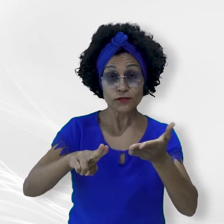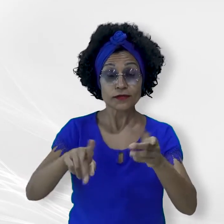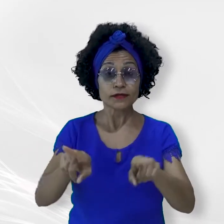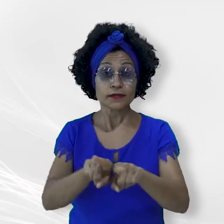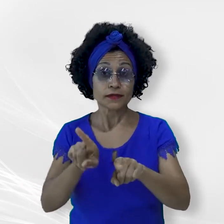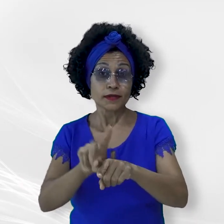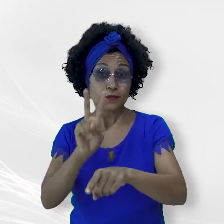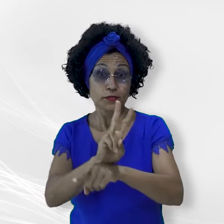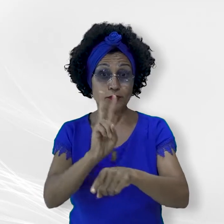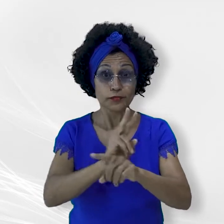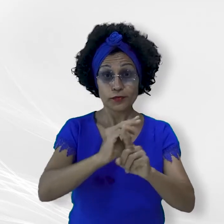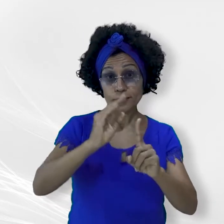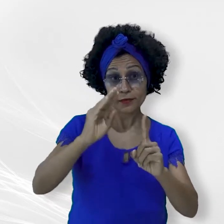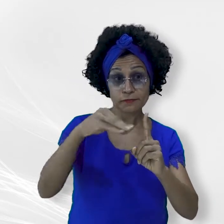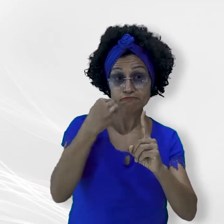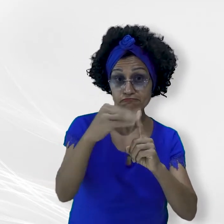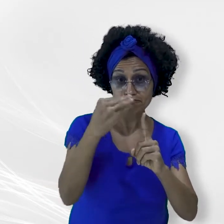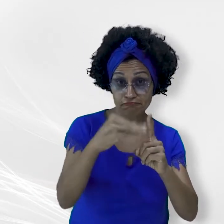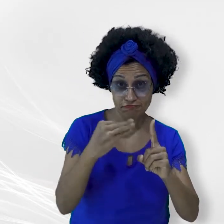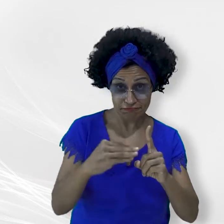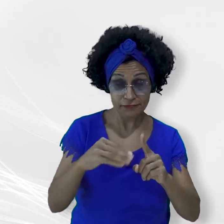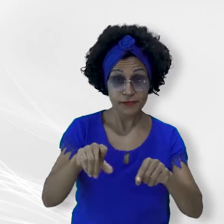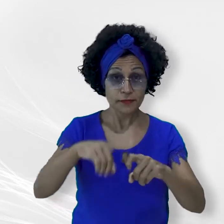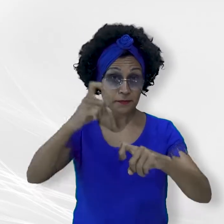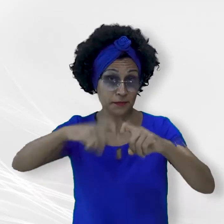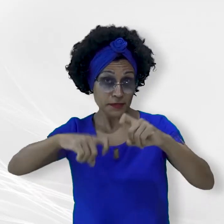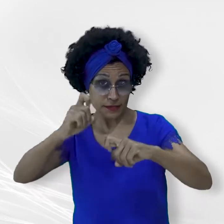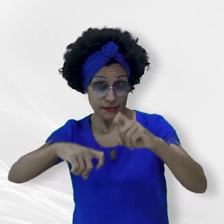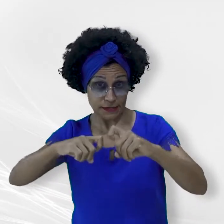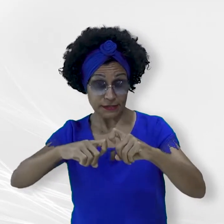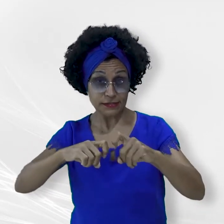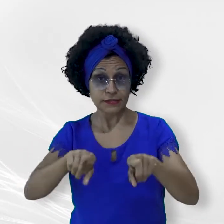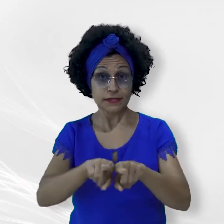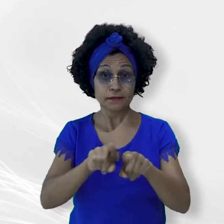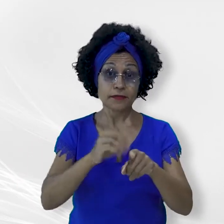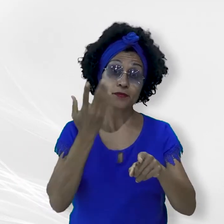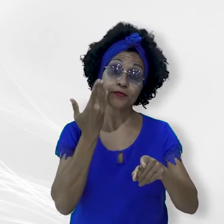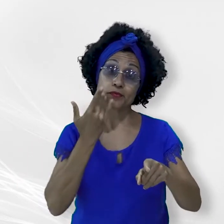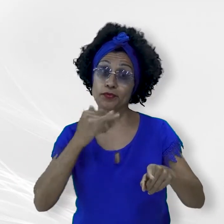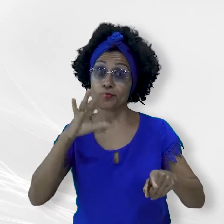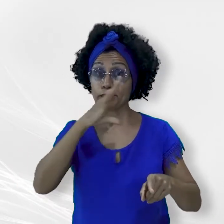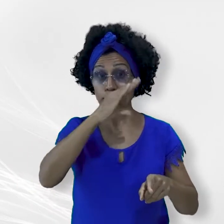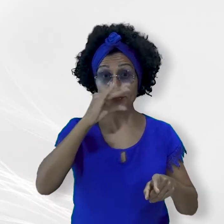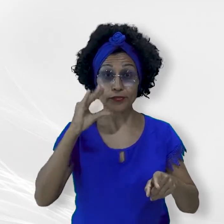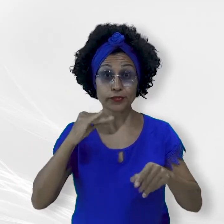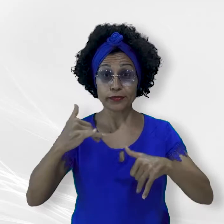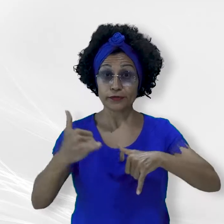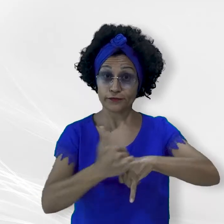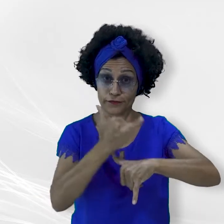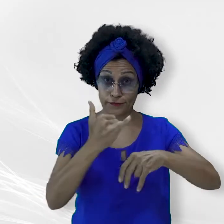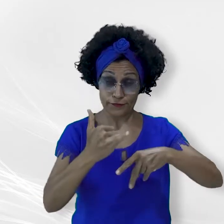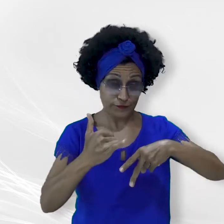conforme procedimento padronizado do atendimento dispendido para as crianças e adolescentes vítimas de violência sexual.